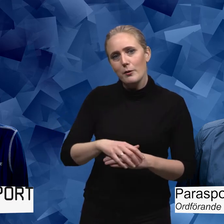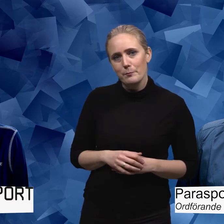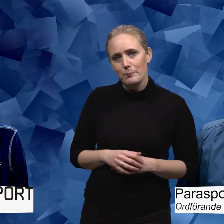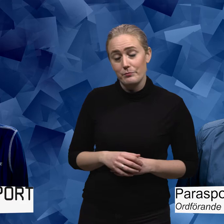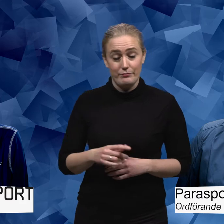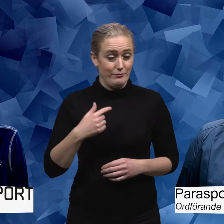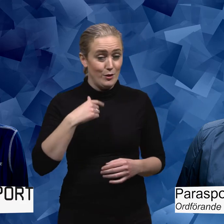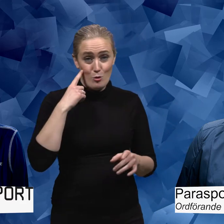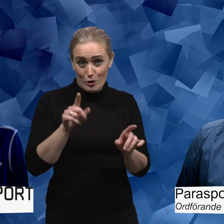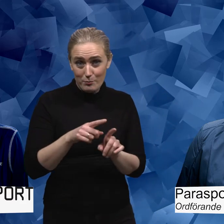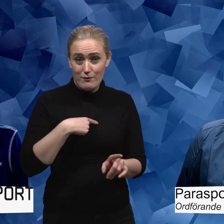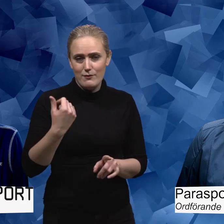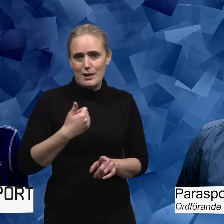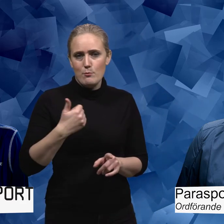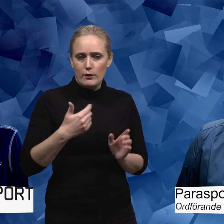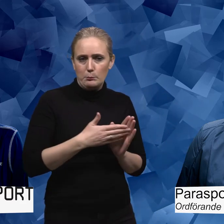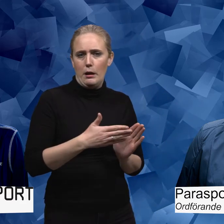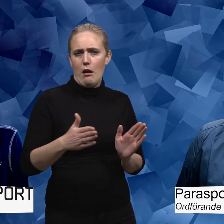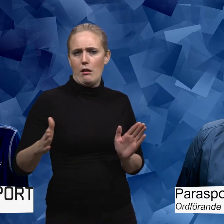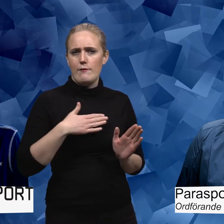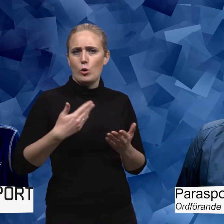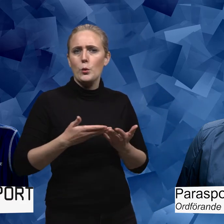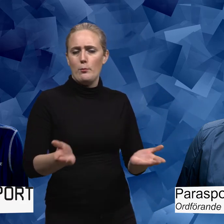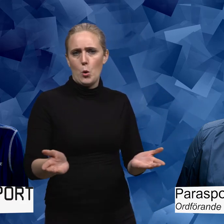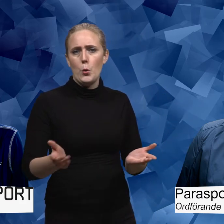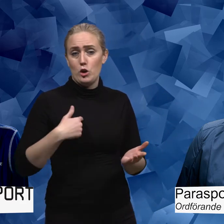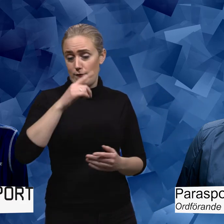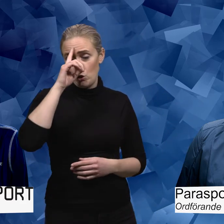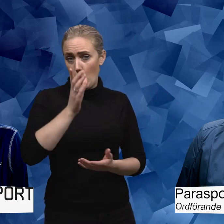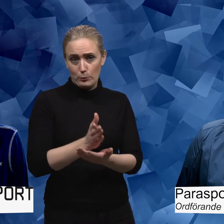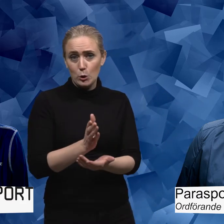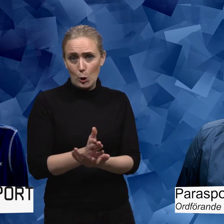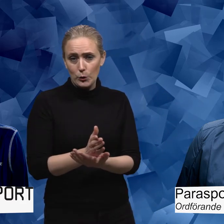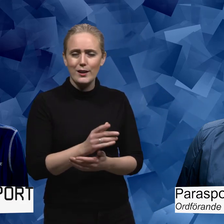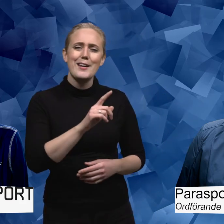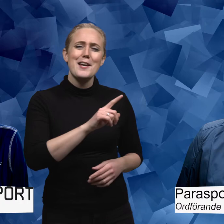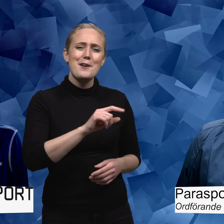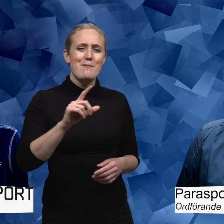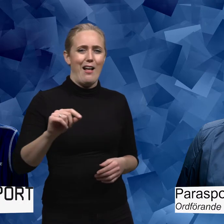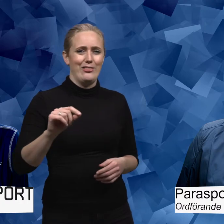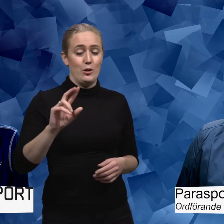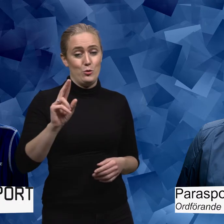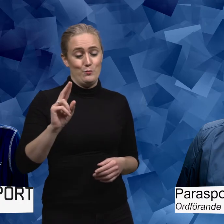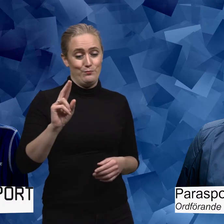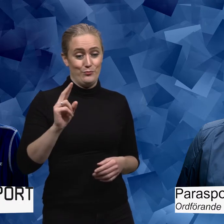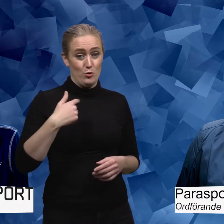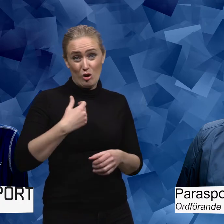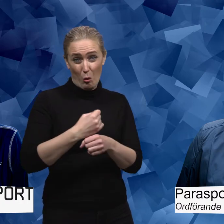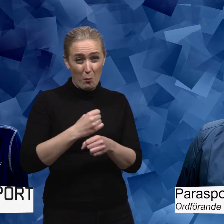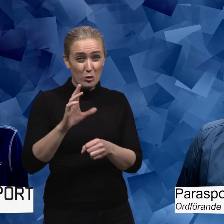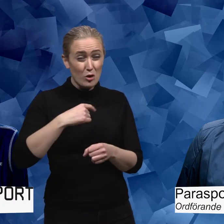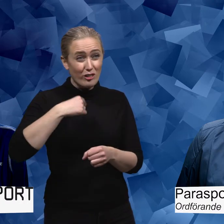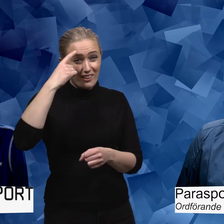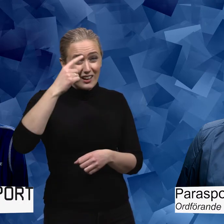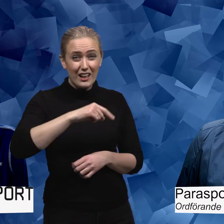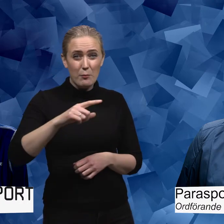den målgruppen. Jag håller med dig att vi behöver bredda ut budet. Jag förstår verkligen vad du menar. Jag tänker ibland när jag håller på och